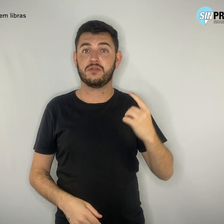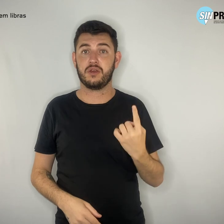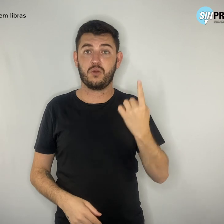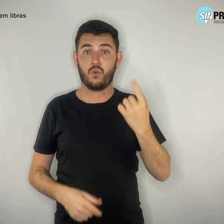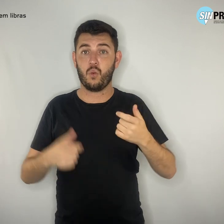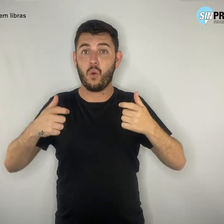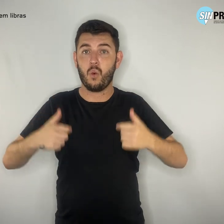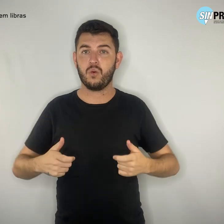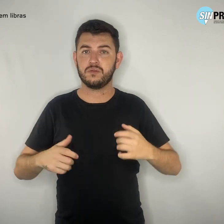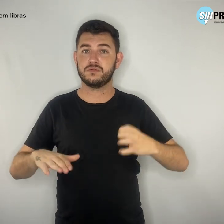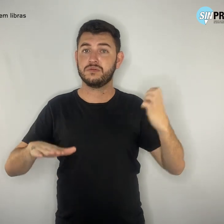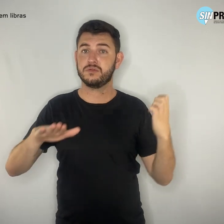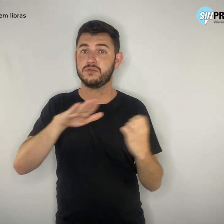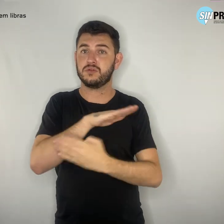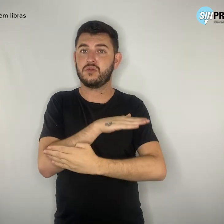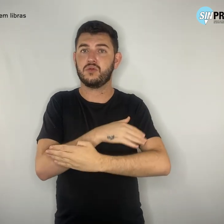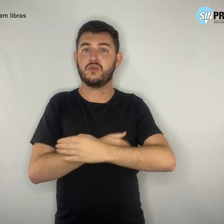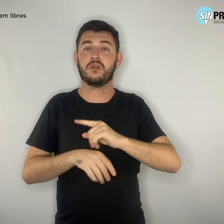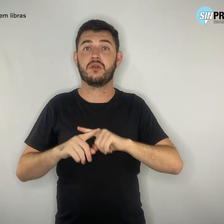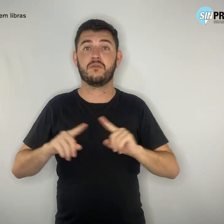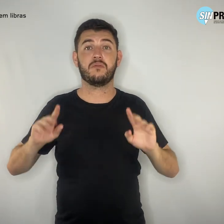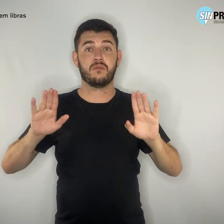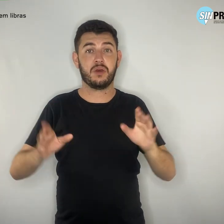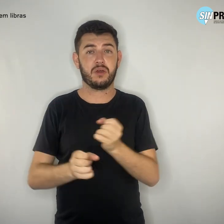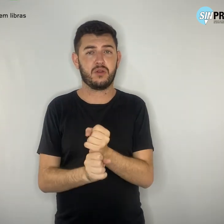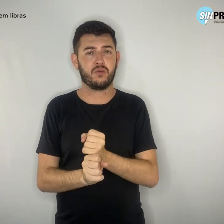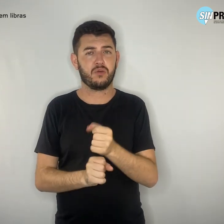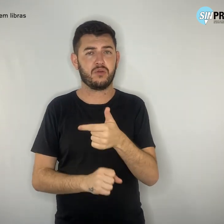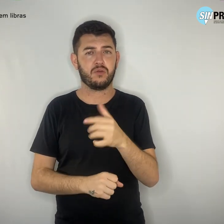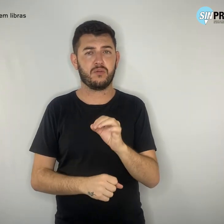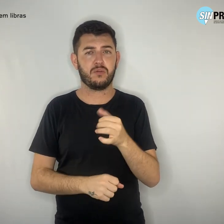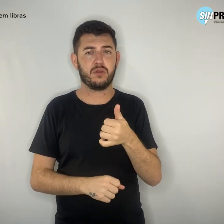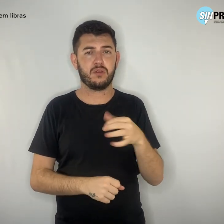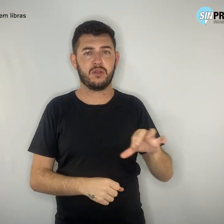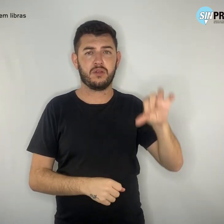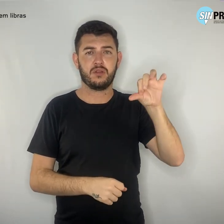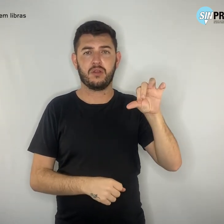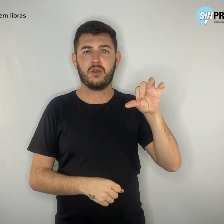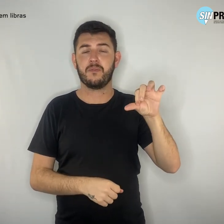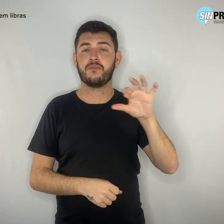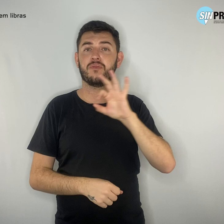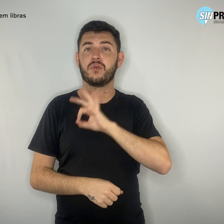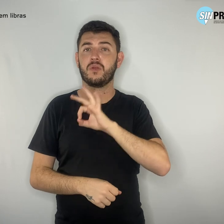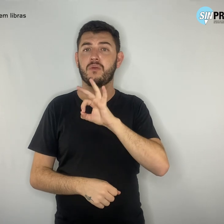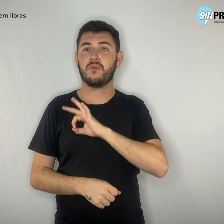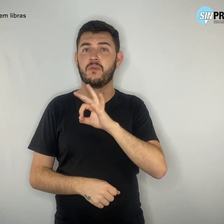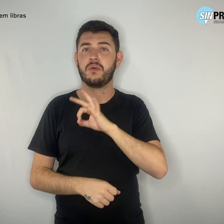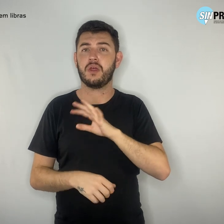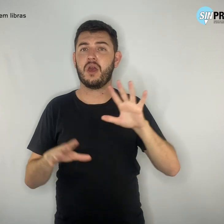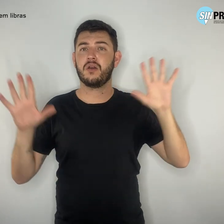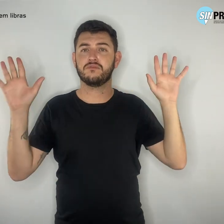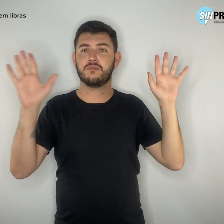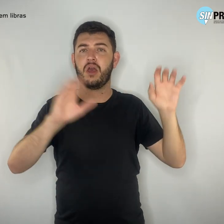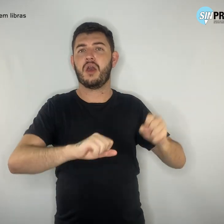Em 2019, policiais jogaram ao chão e imobilizaram estudantes